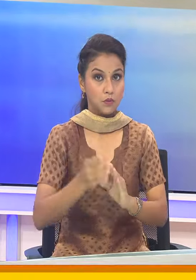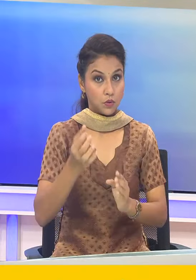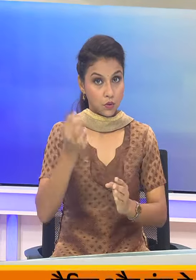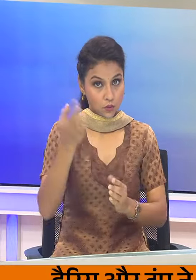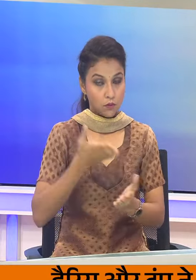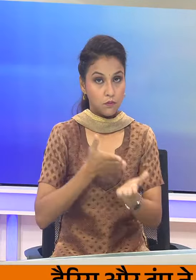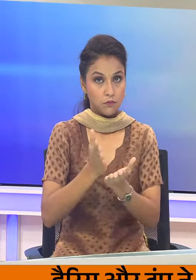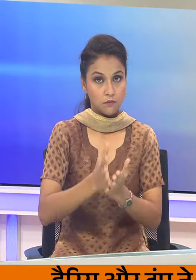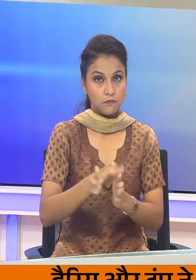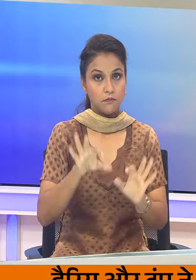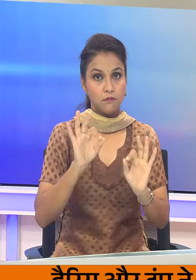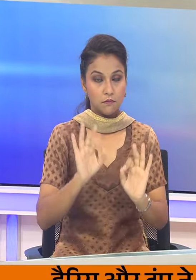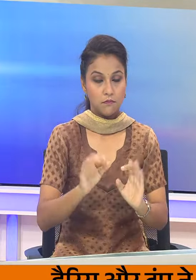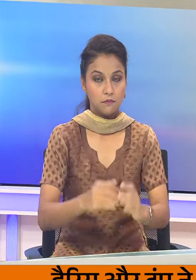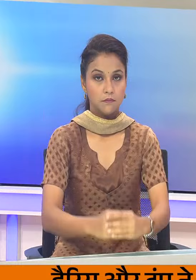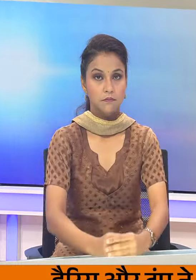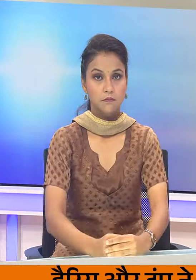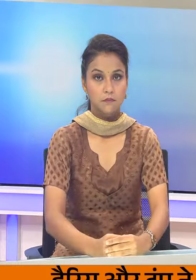राश से तलाश हैंगे